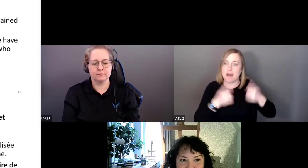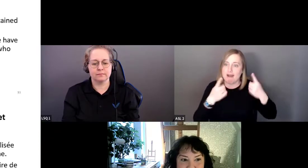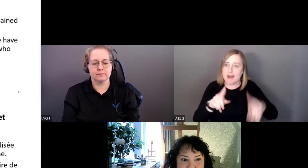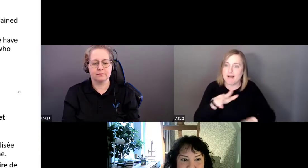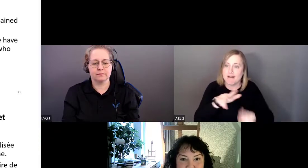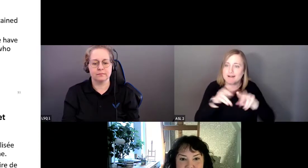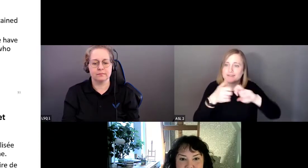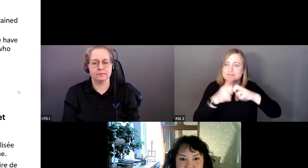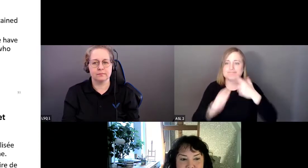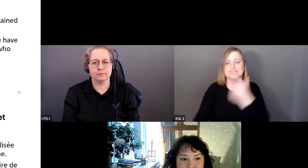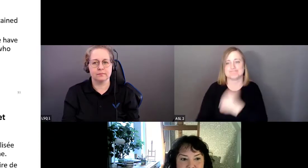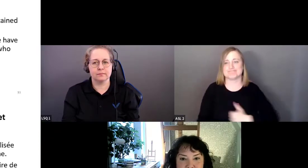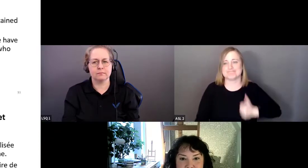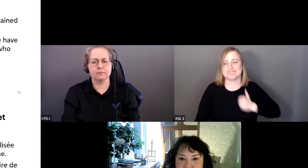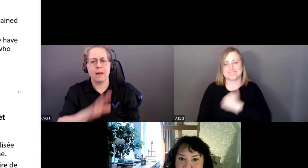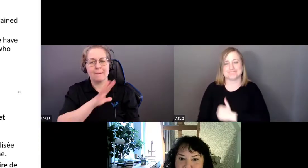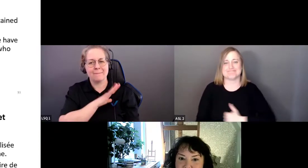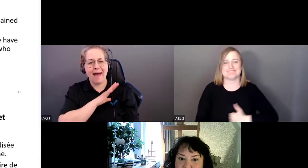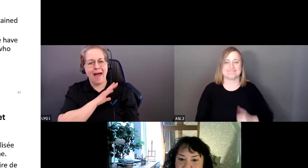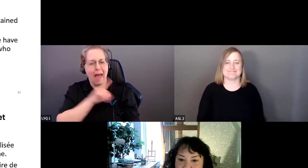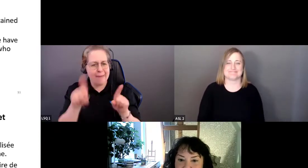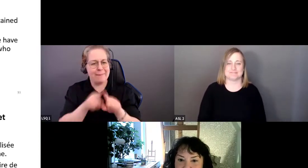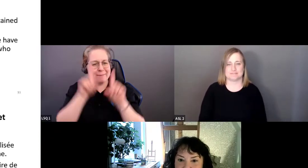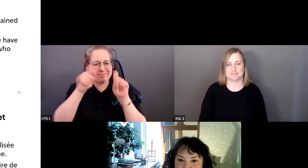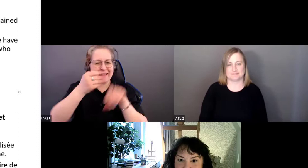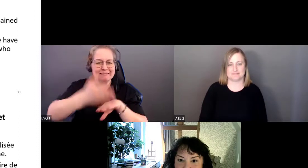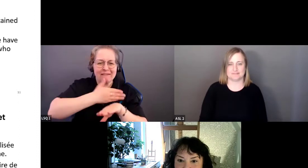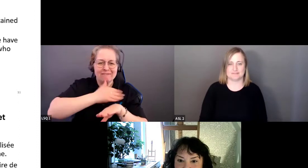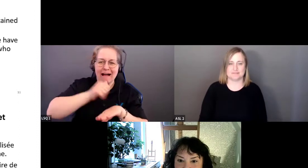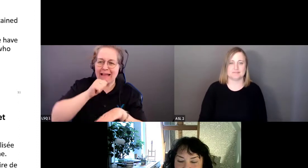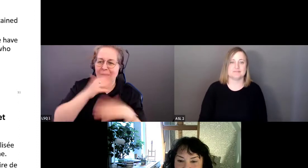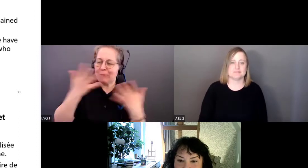Pourtant, on avait fait une répétition. Mes excuses.